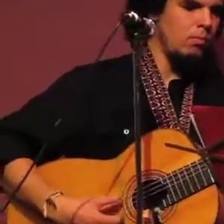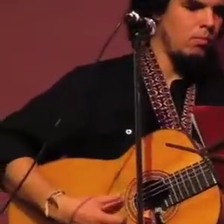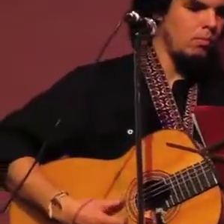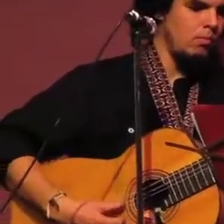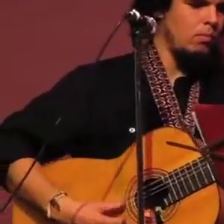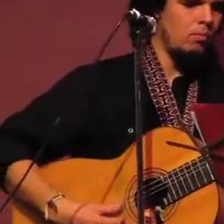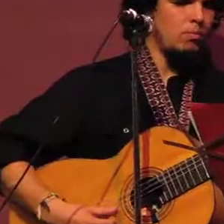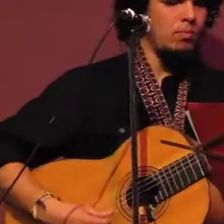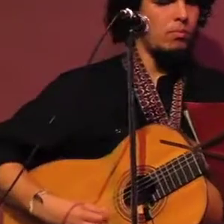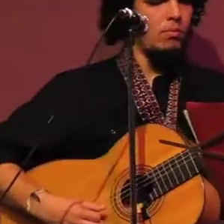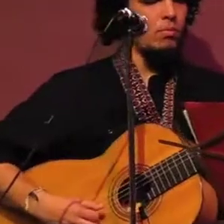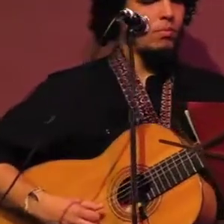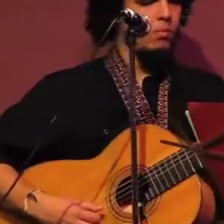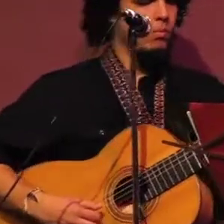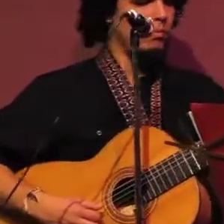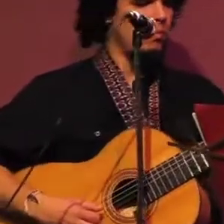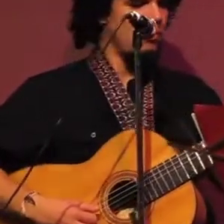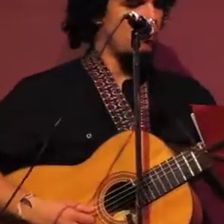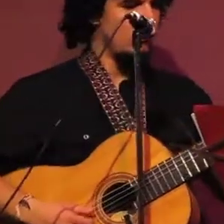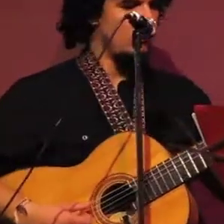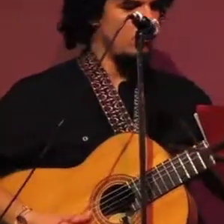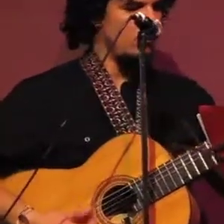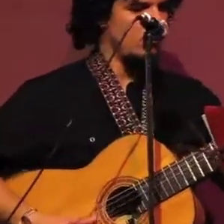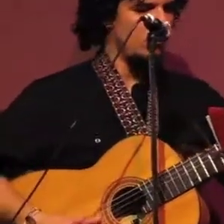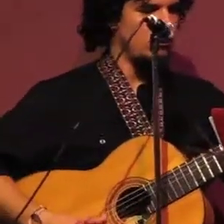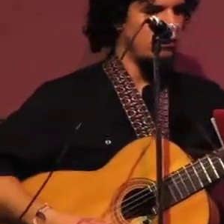Si no creyeron en la balanza